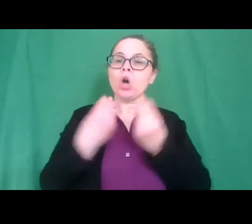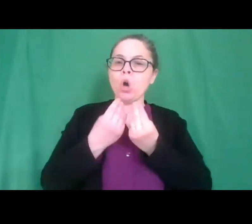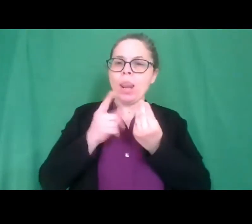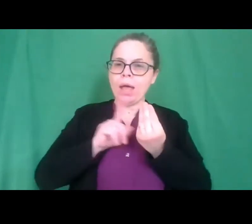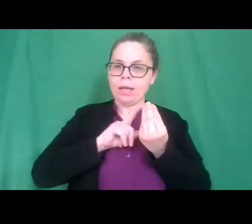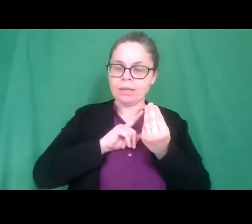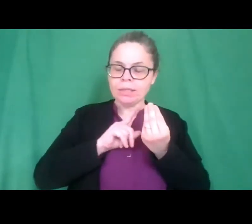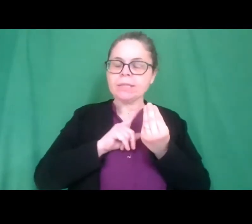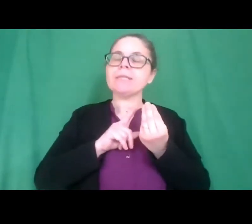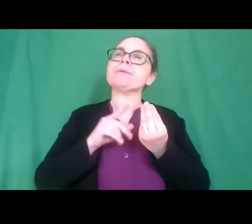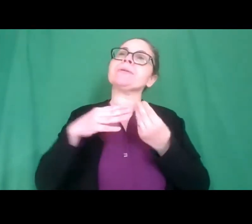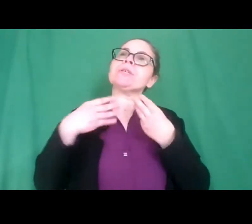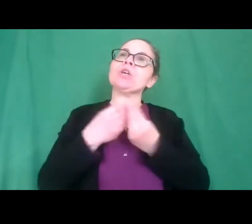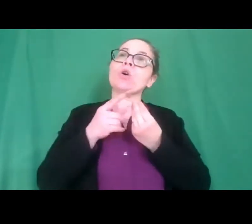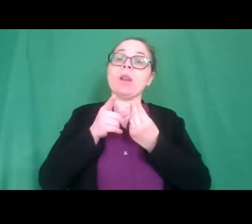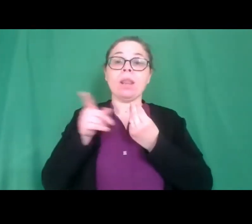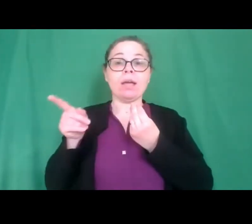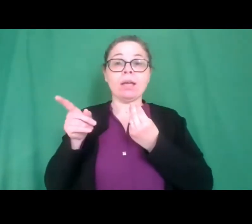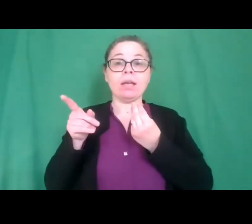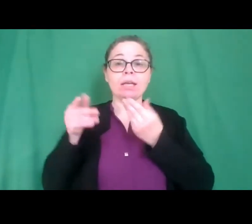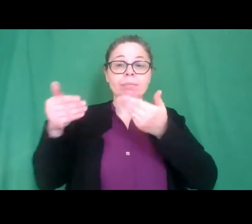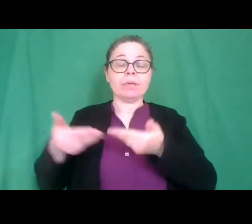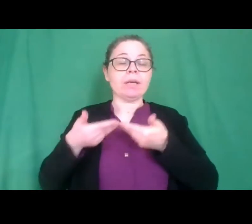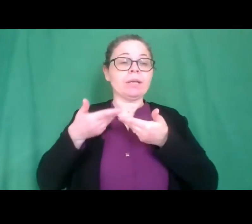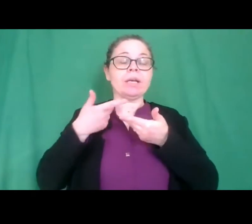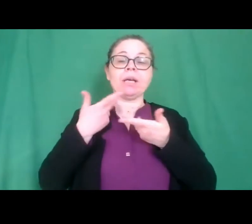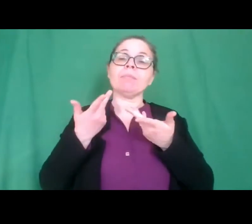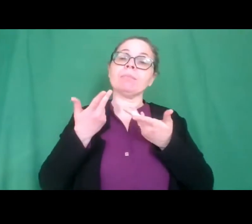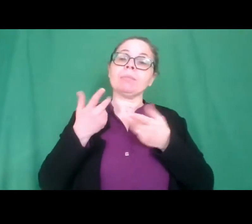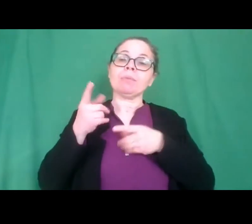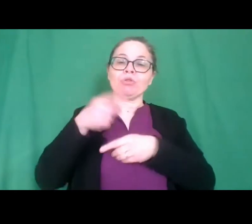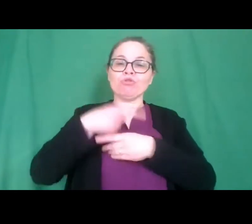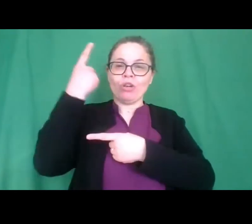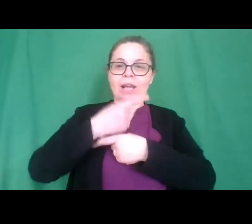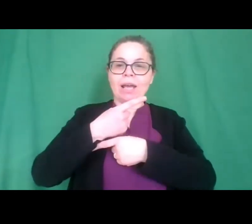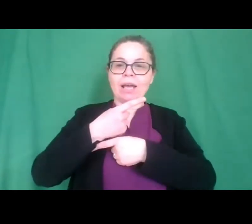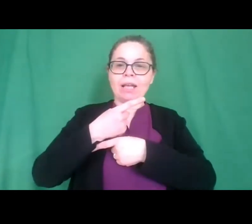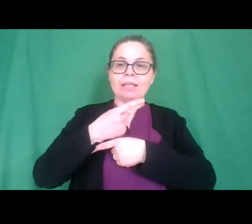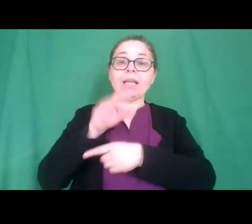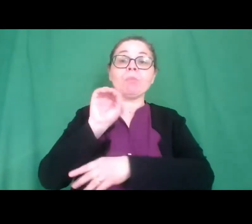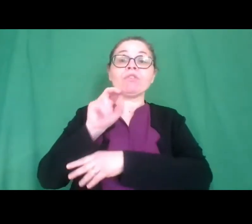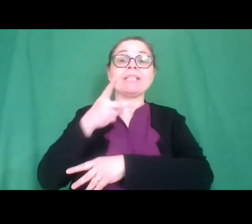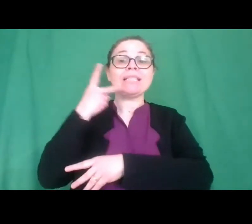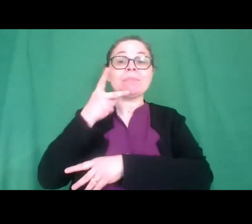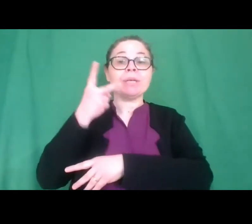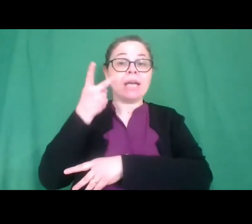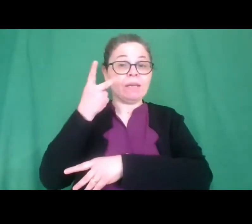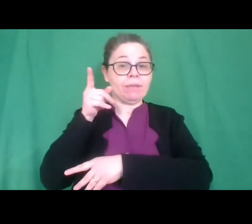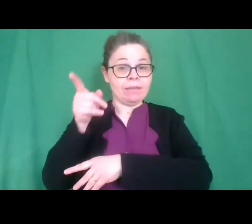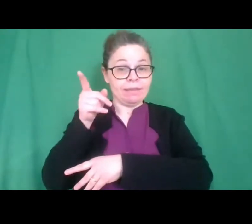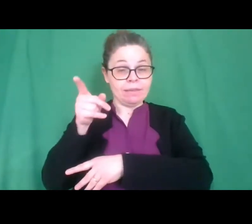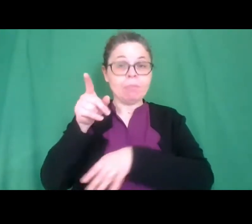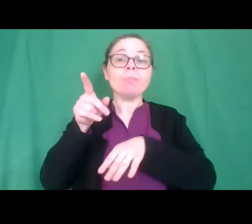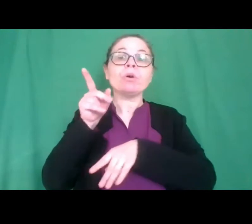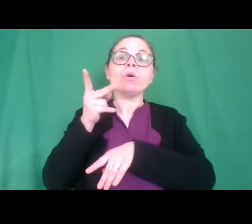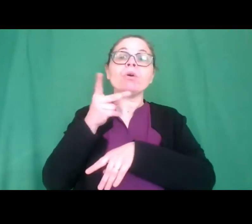aiutato a realizzare questa giornata. In particolare la professoressa Zepieri che la vedete lì, anche il regista